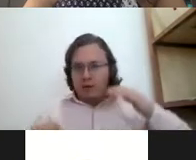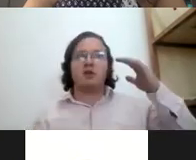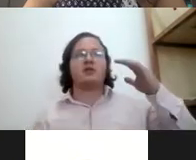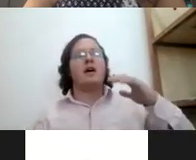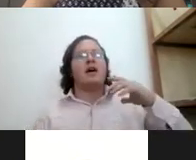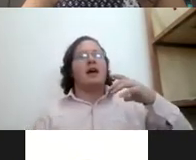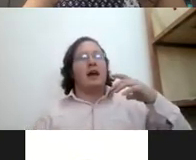voz